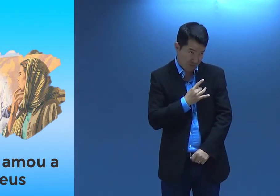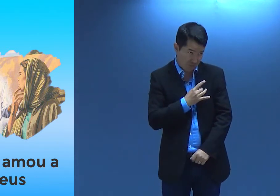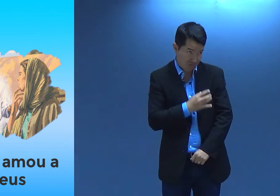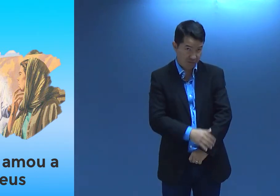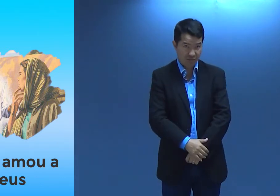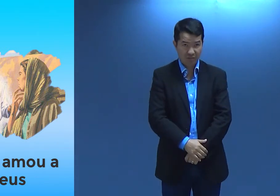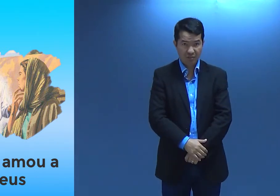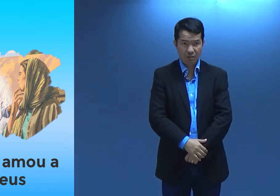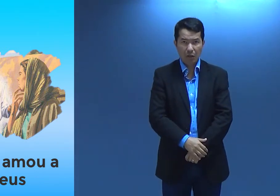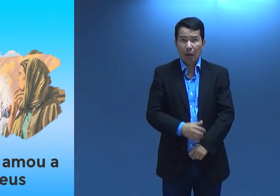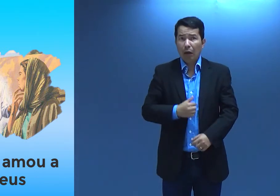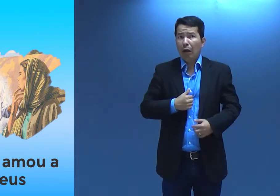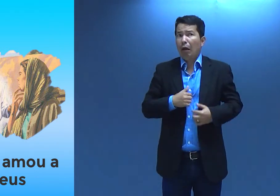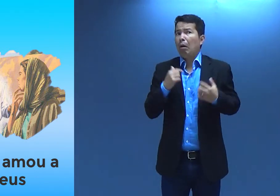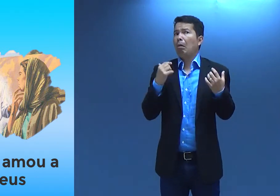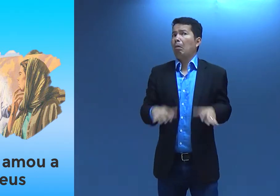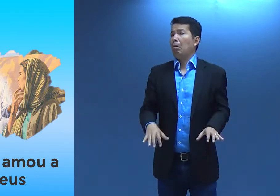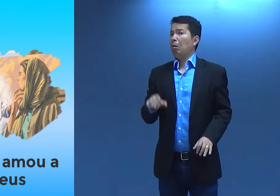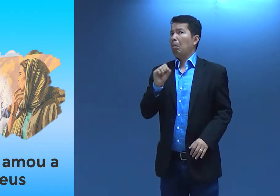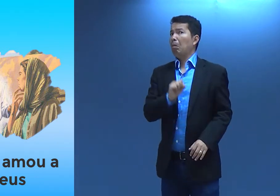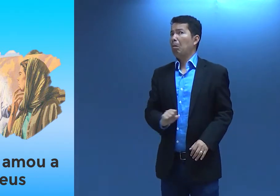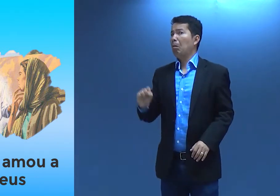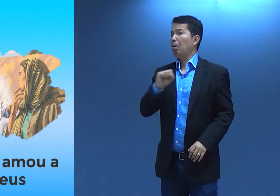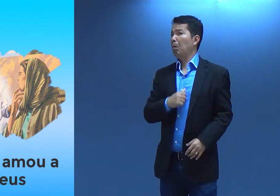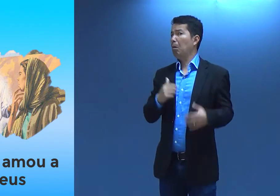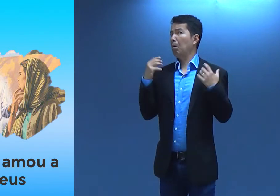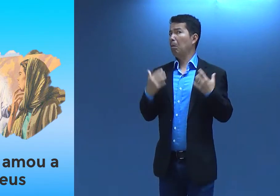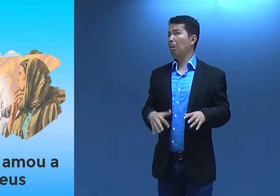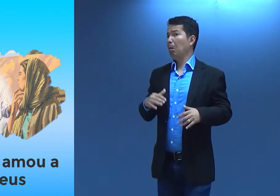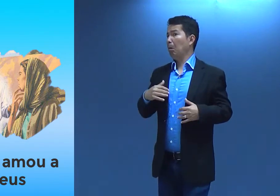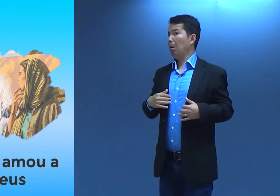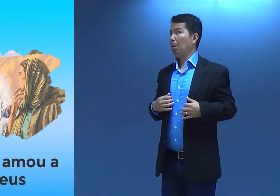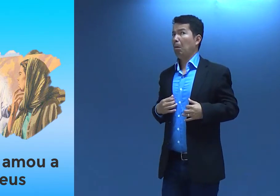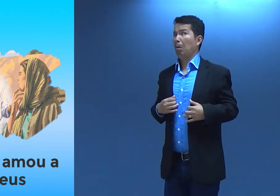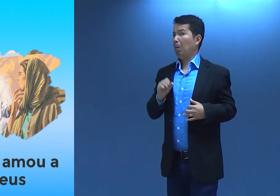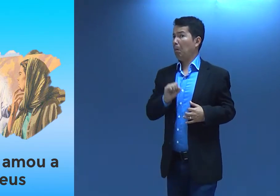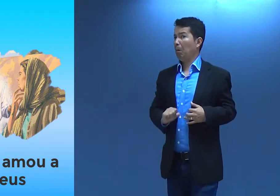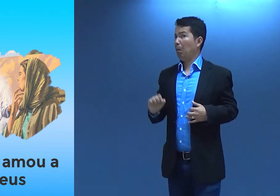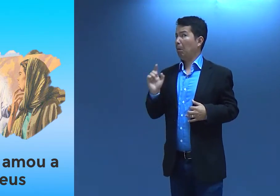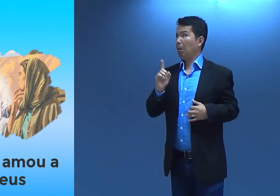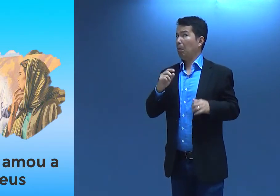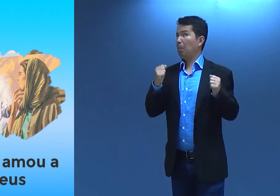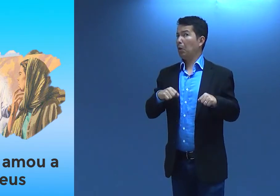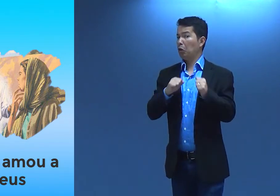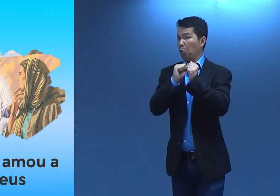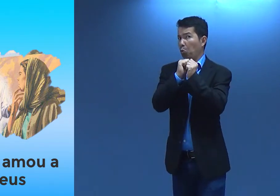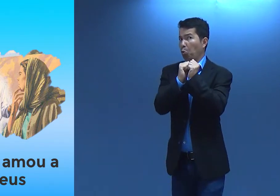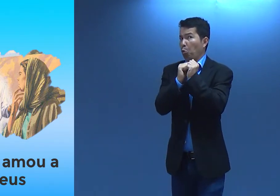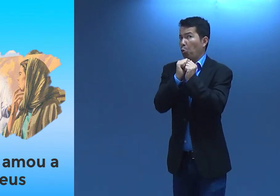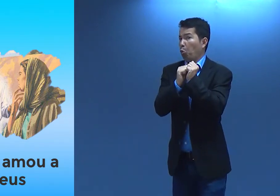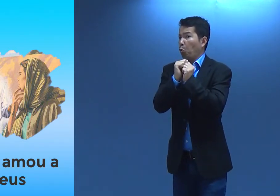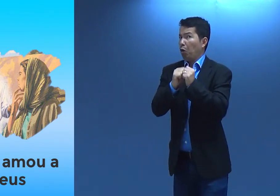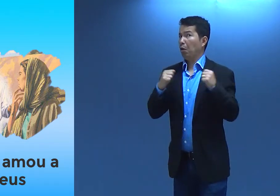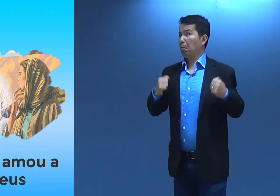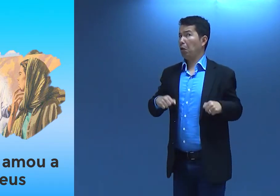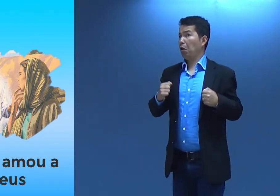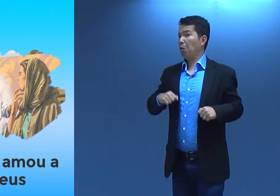Você tá com medo? Ai, mas eu não quero ficar solteiro. Ai, que já pensou? Não, eu preciso dar uns